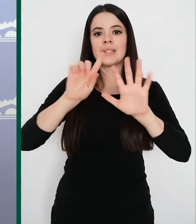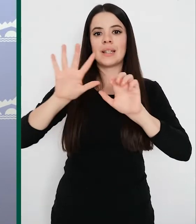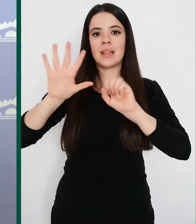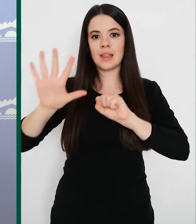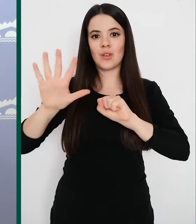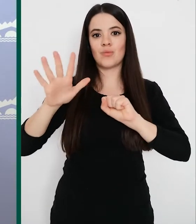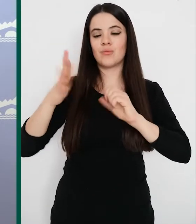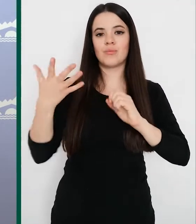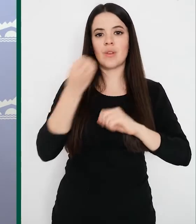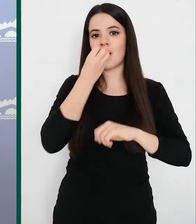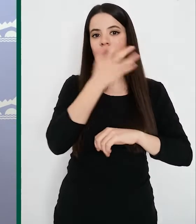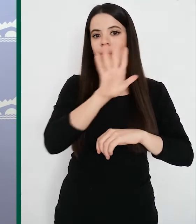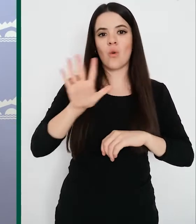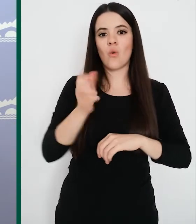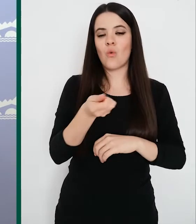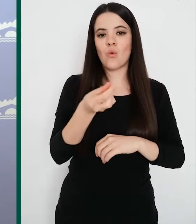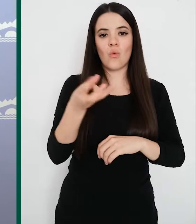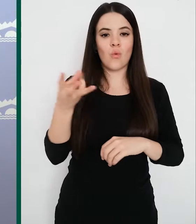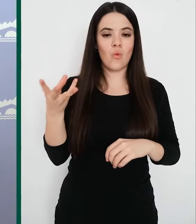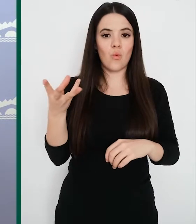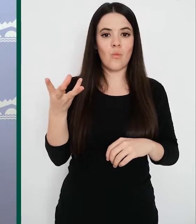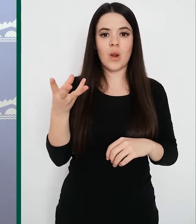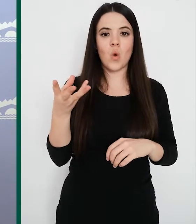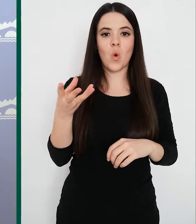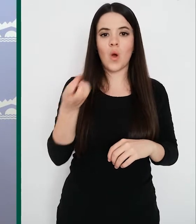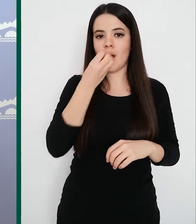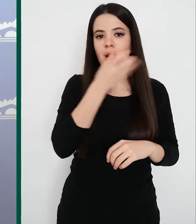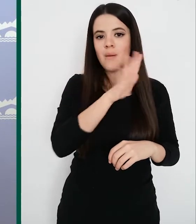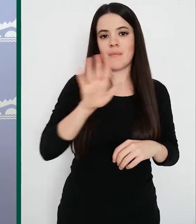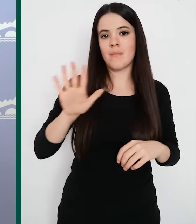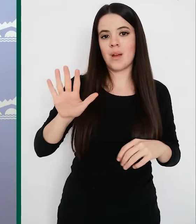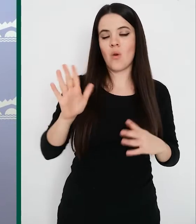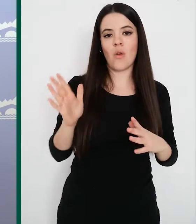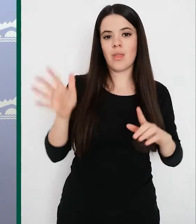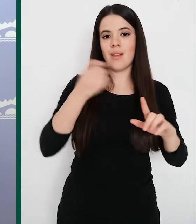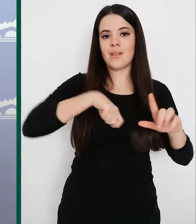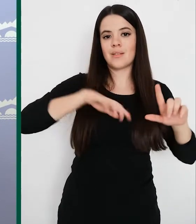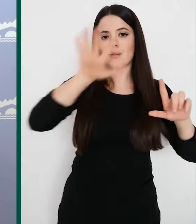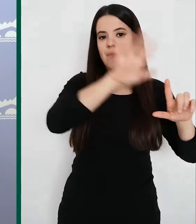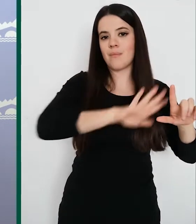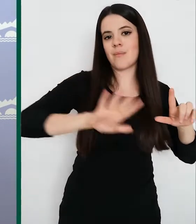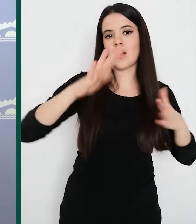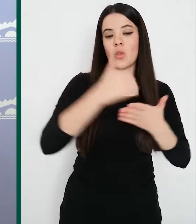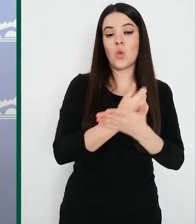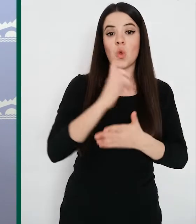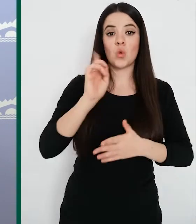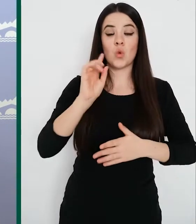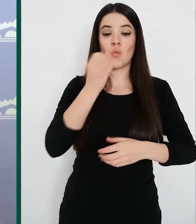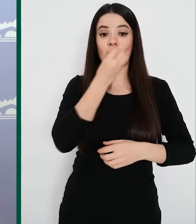índice, el mejor número reproductivo básico de toda la península y solo superado por Melilla y Canarias.